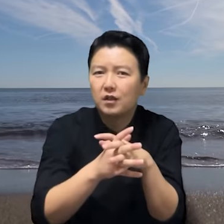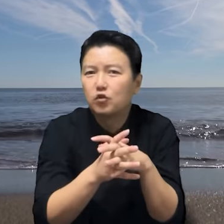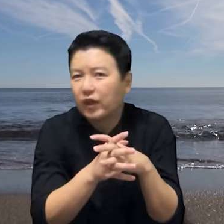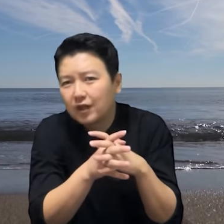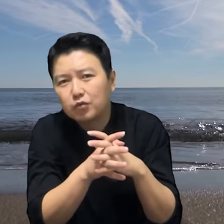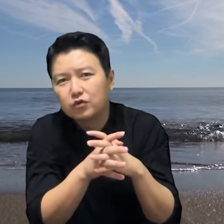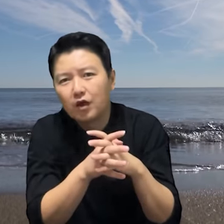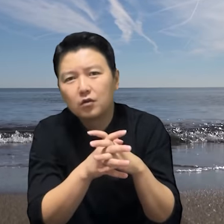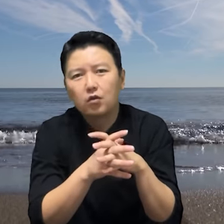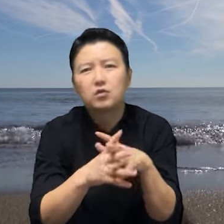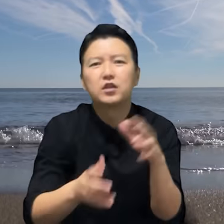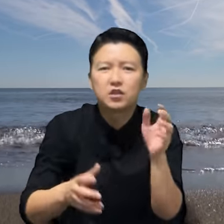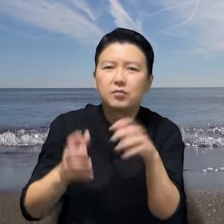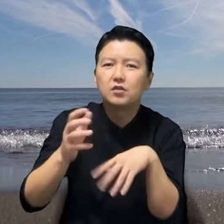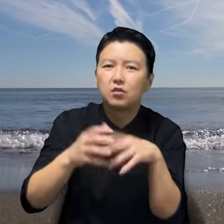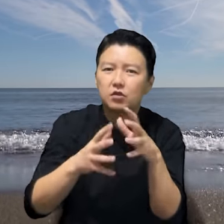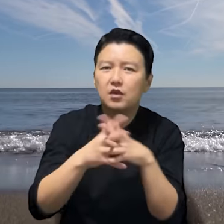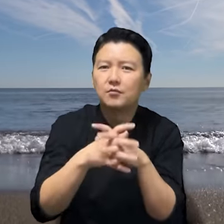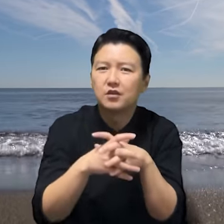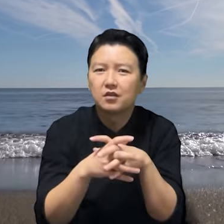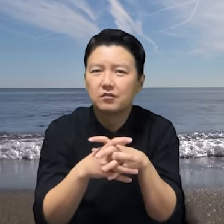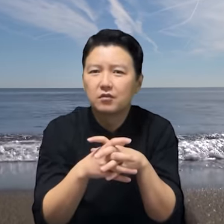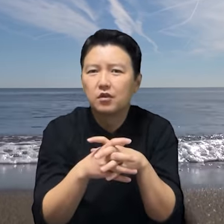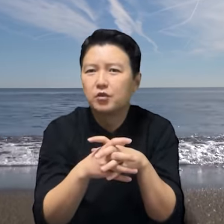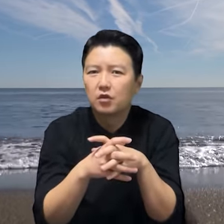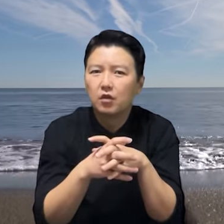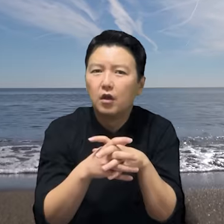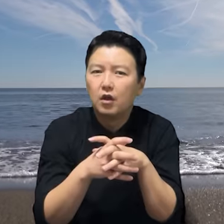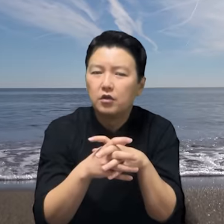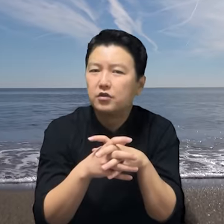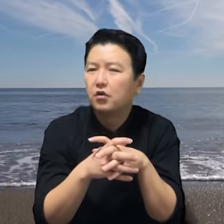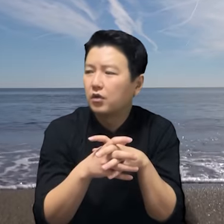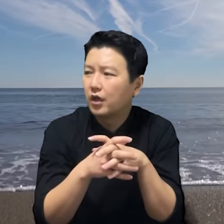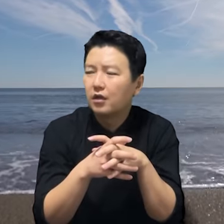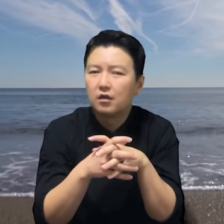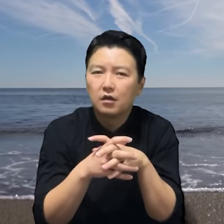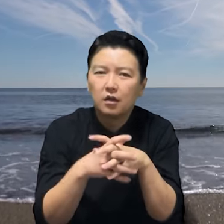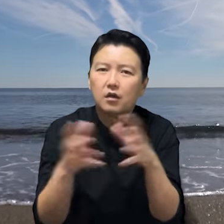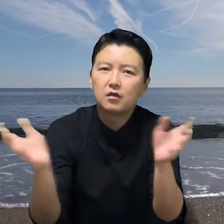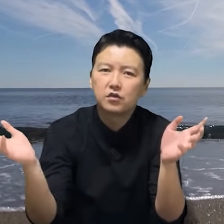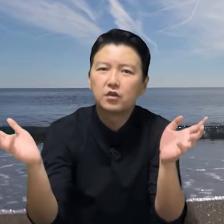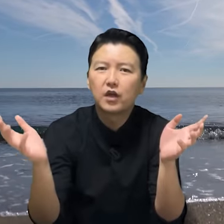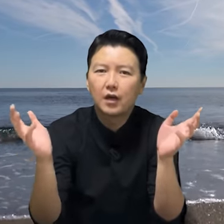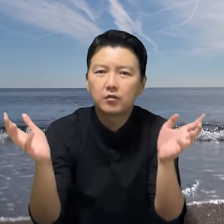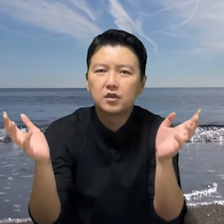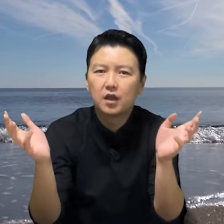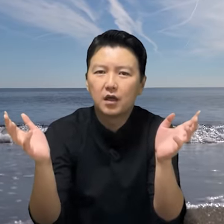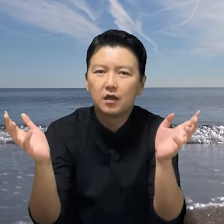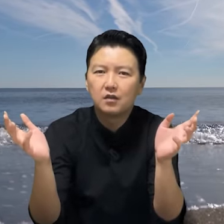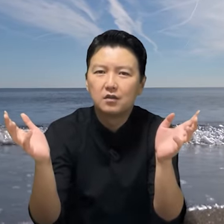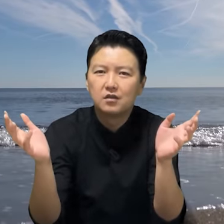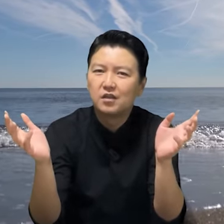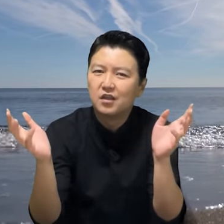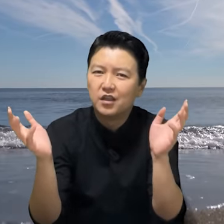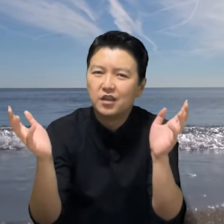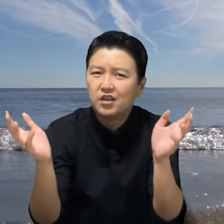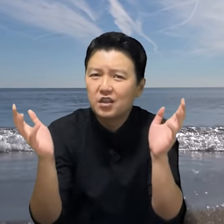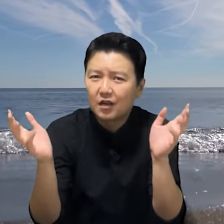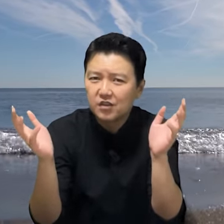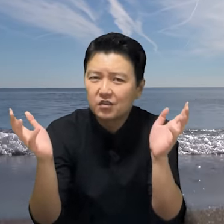내려보지도 않고 그냥 집안으로 들어갑니다. 그러면서 이제 온거야? 저녁에 아버지가 이 남자는